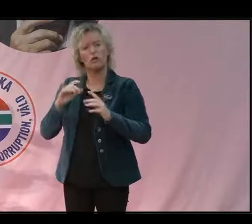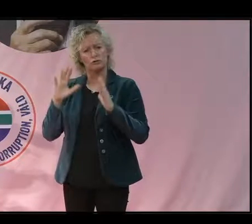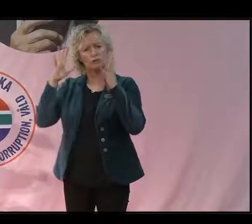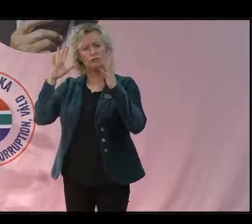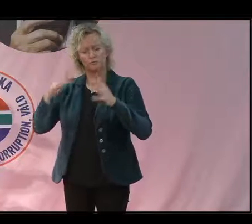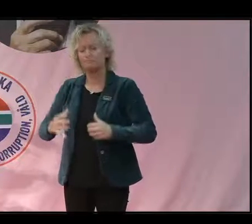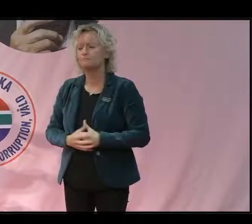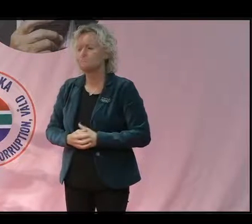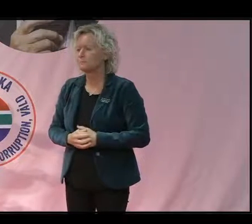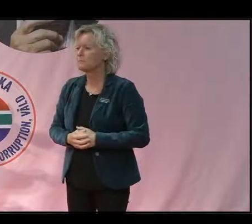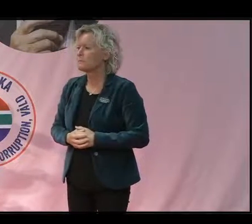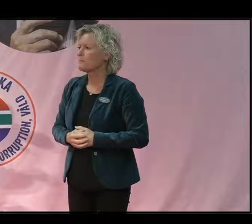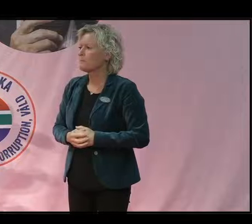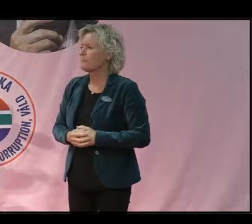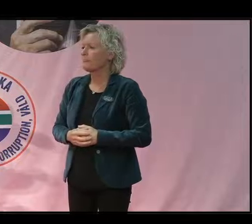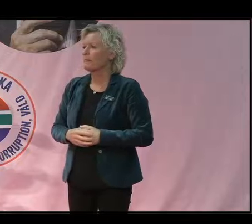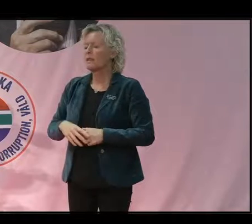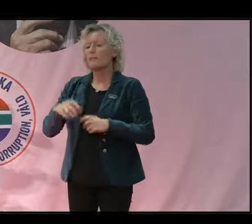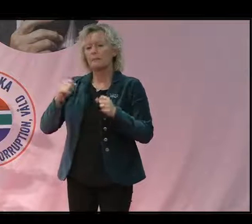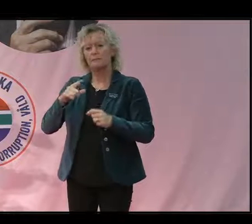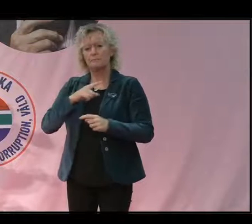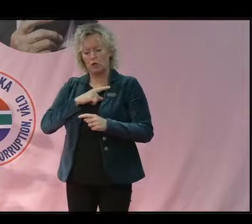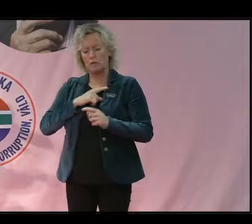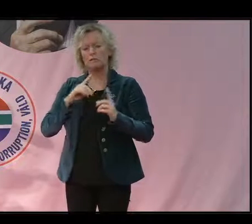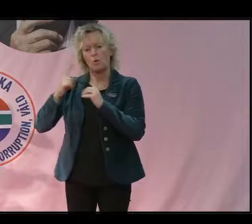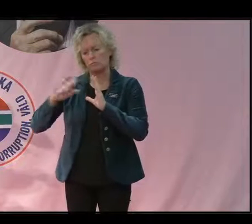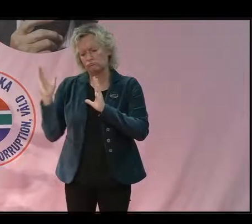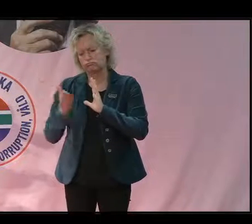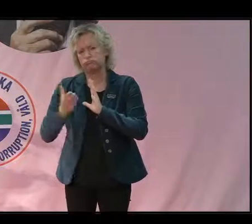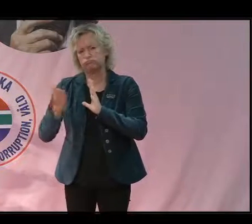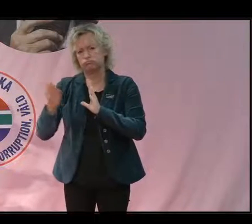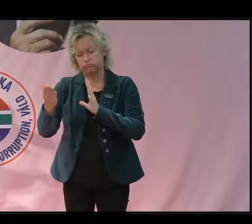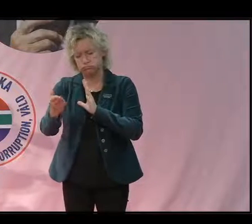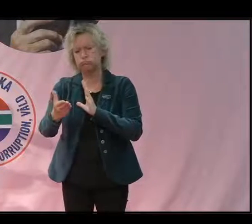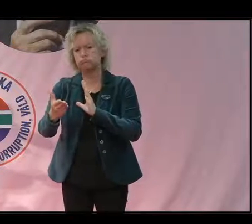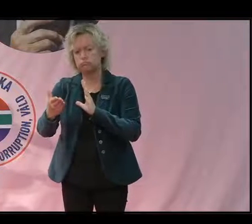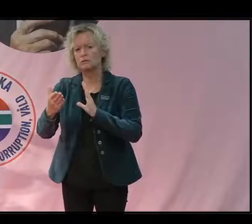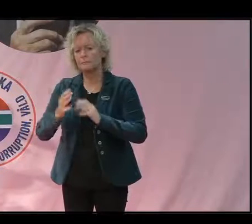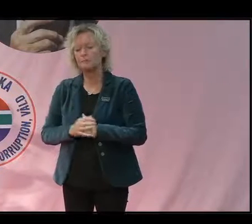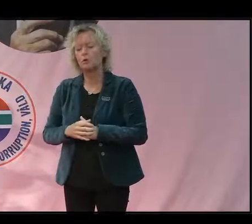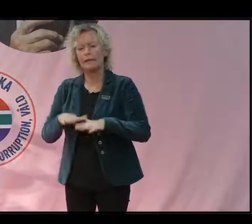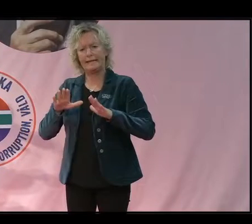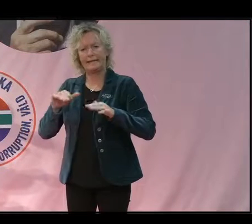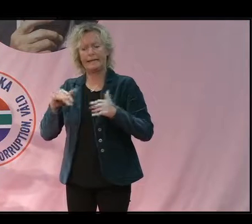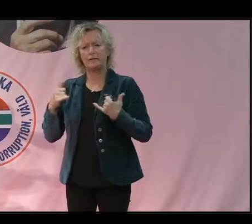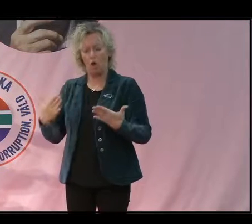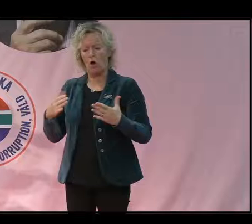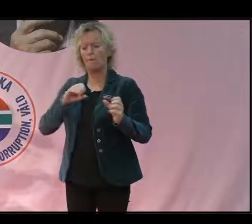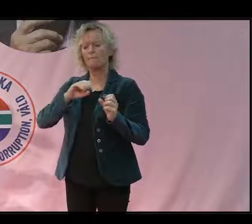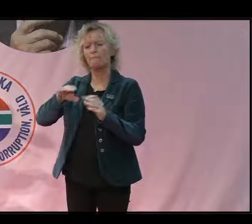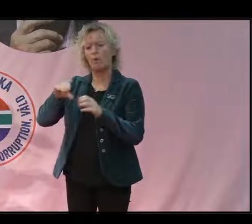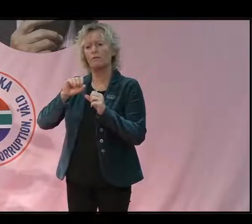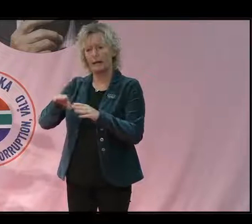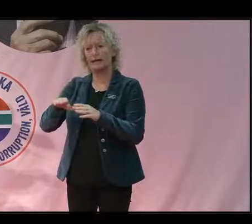hotat. Regnskogen avverkas för att ge plats för bland annat betesmarkodlingar. Och det gör redan idag Amazonas till en källa för